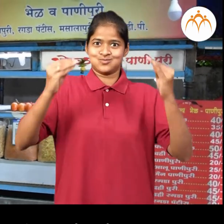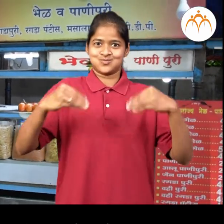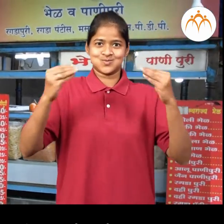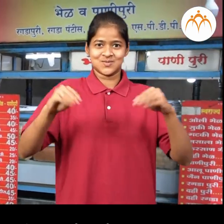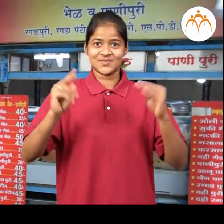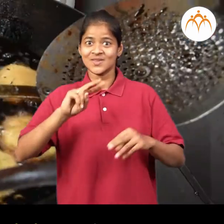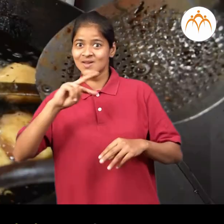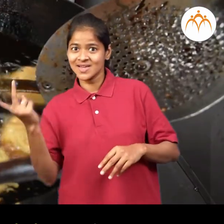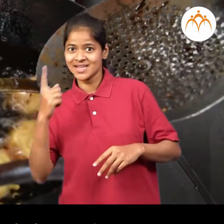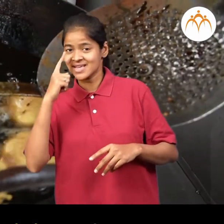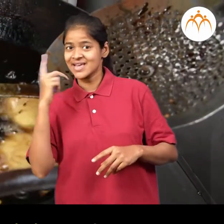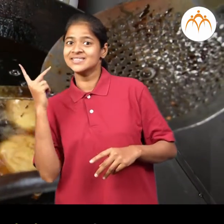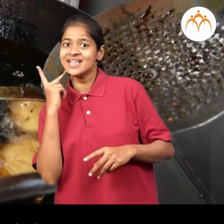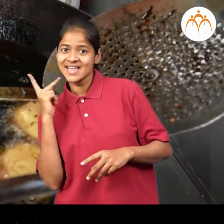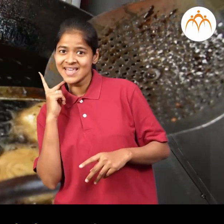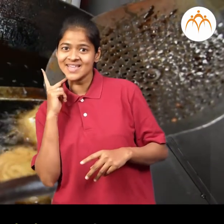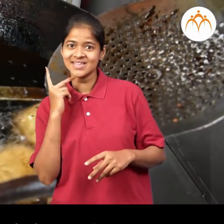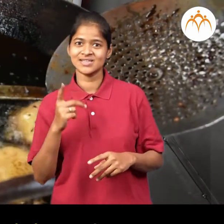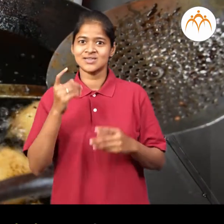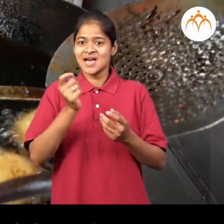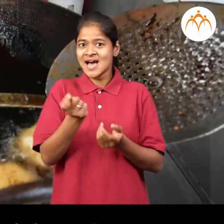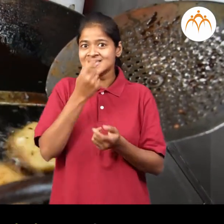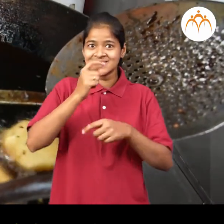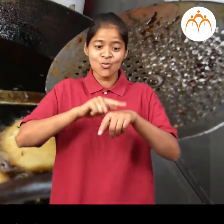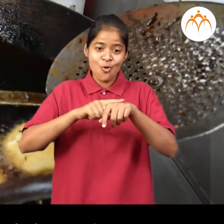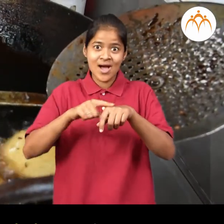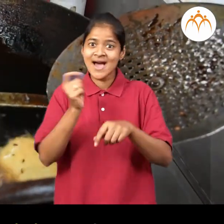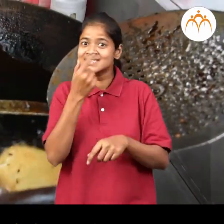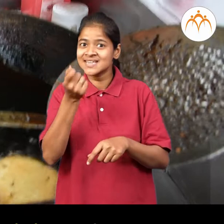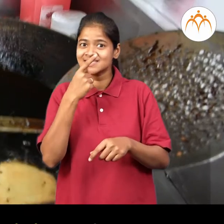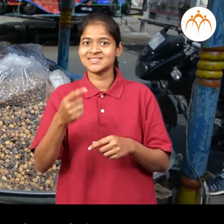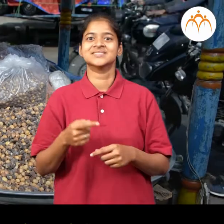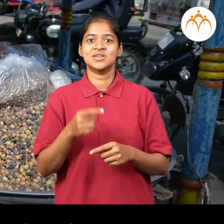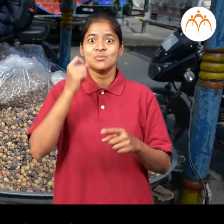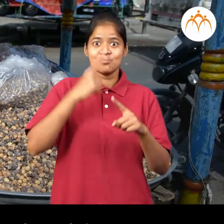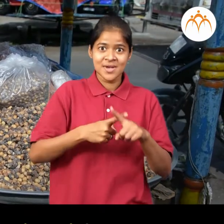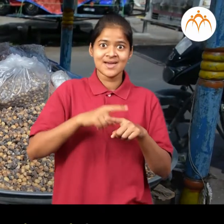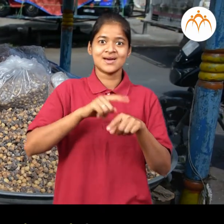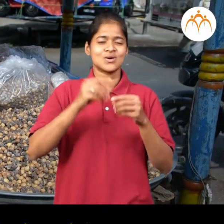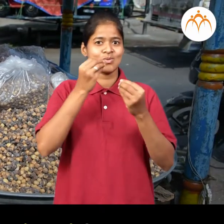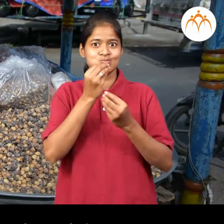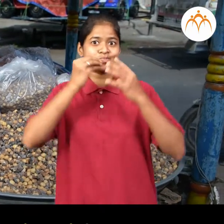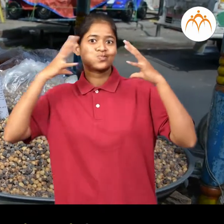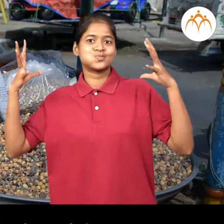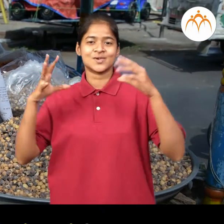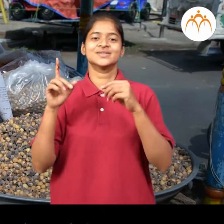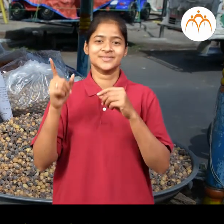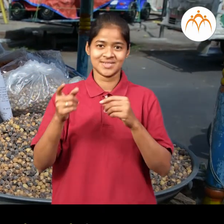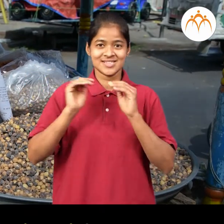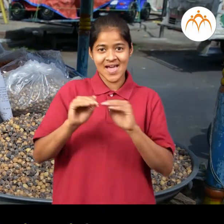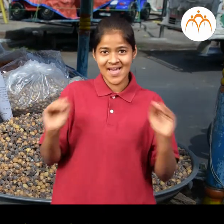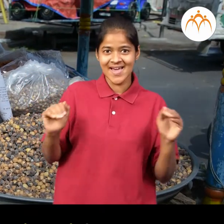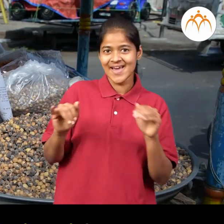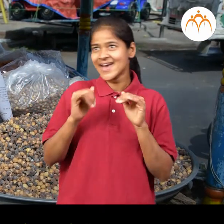एक काका इथे गरम गरम बटाटे वड़े आनुन विक्तात एक काकुया उद्धनात मस्तक खारे दाने फुटाने